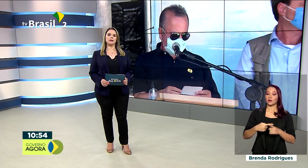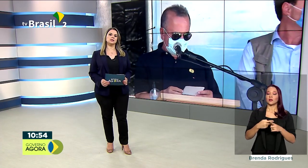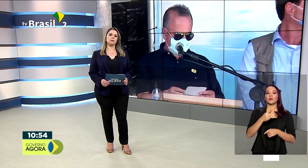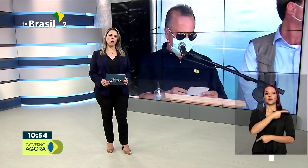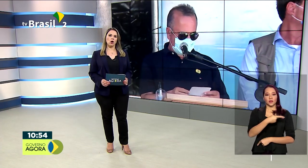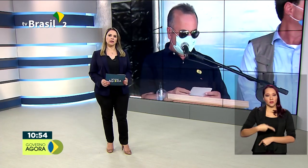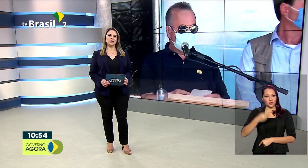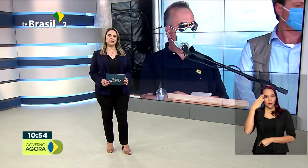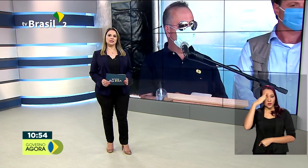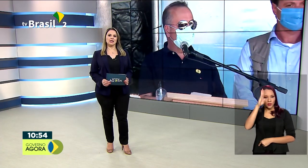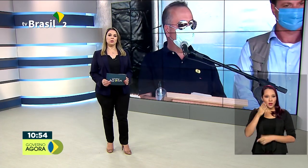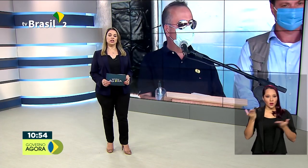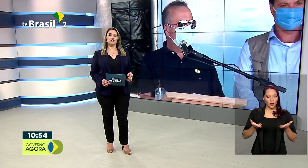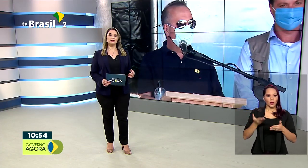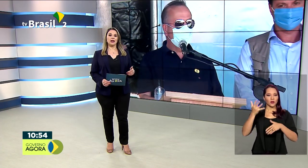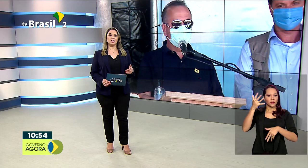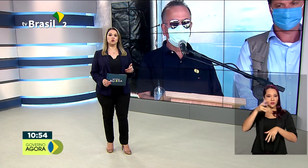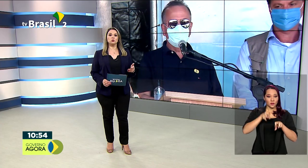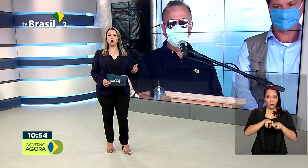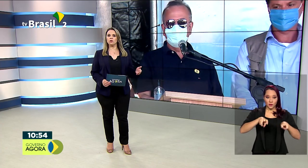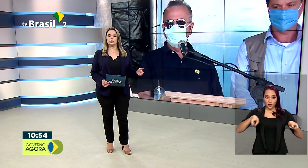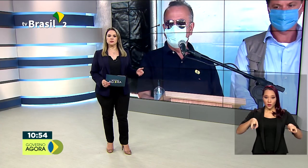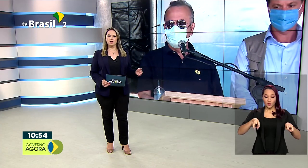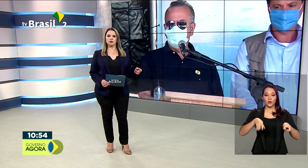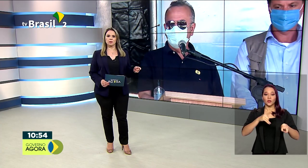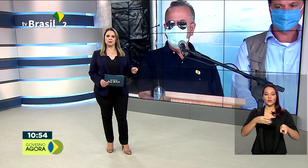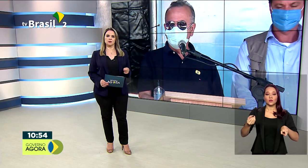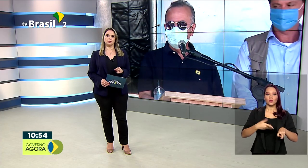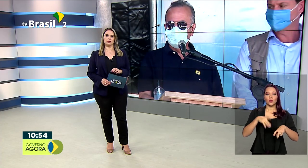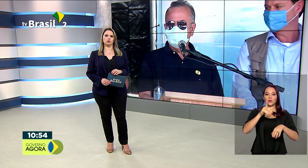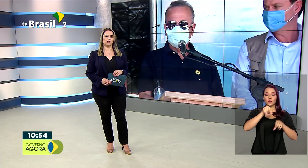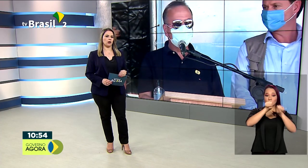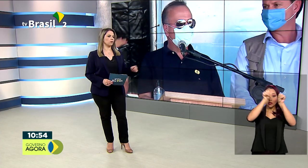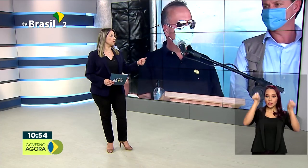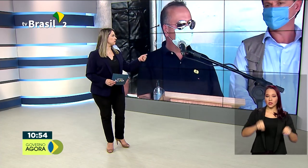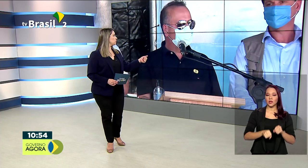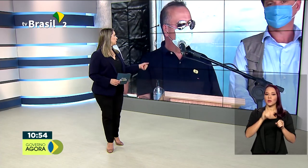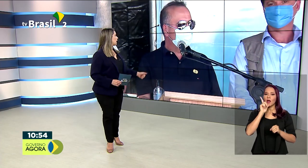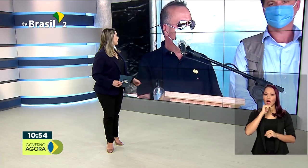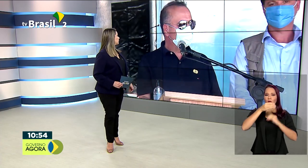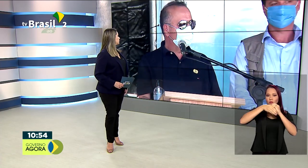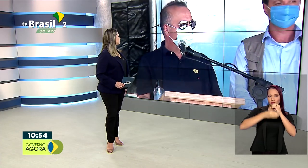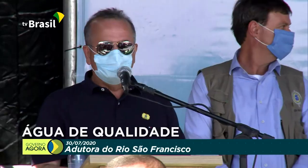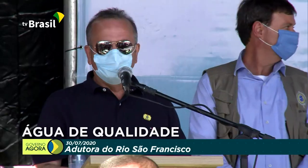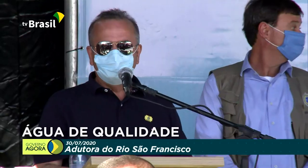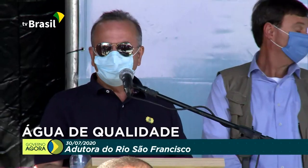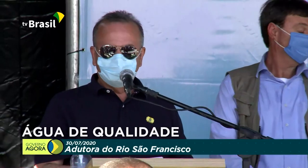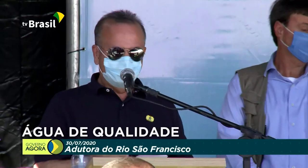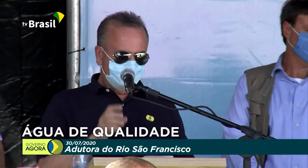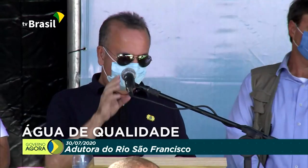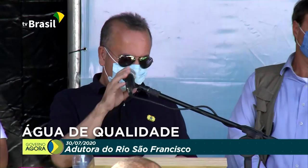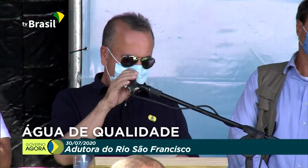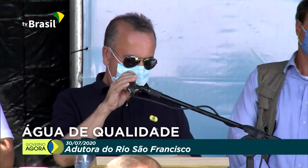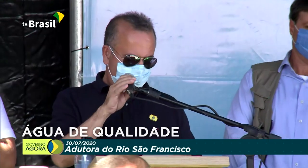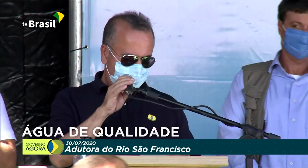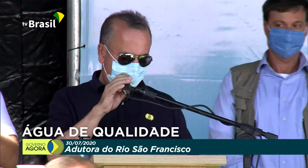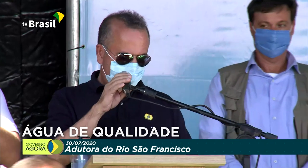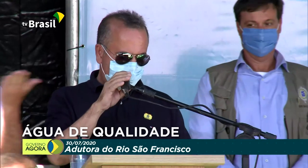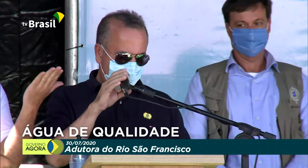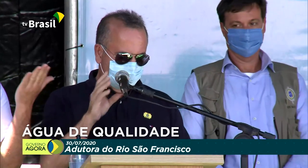Bolsonaro participa agora da cerimônia de entrega de um novo sistema de abastecimento de água. Vamos acompanhar. Bom dia a todos.